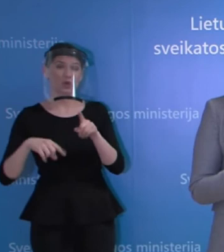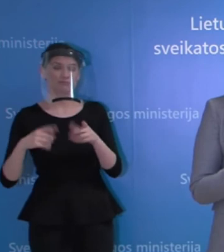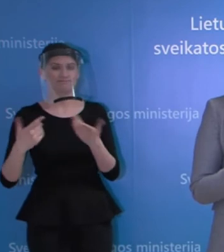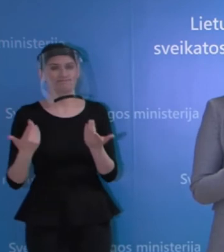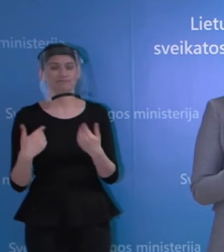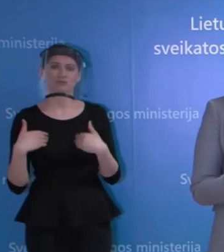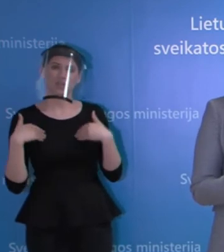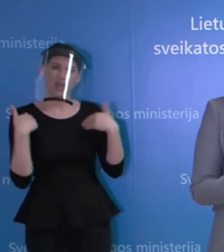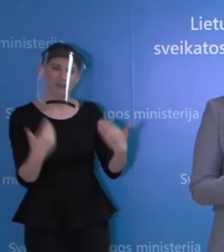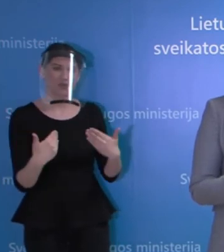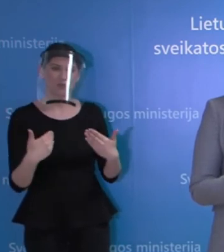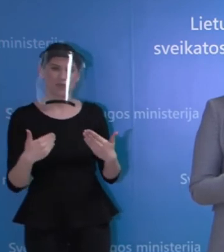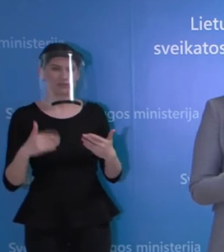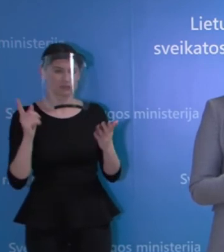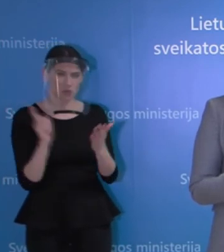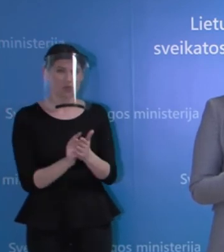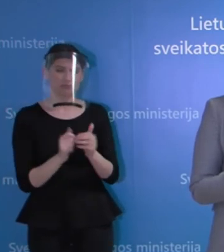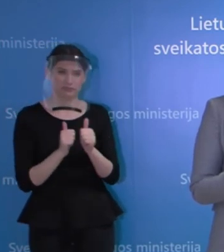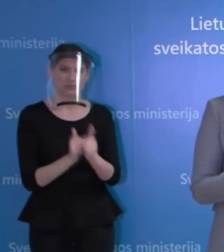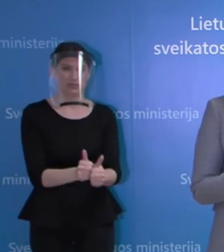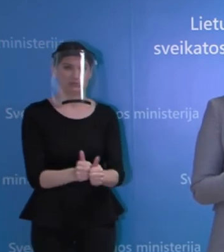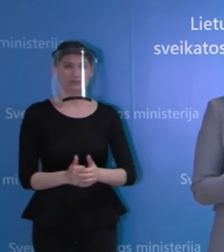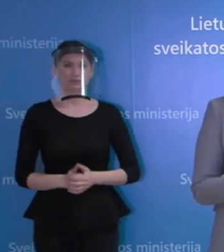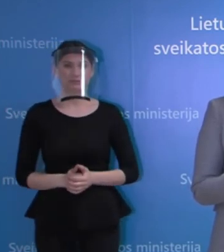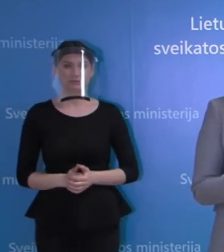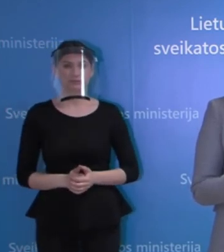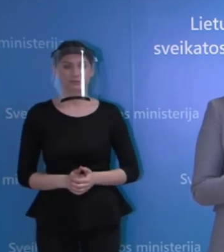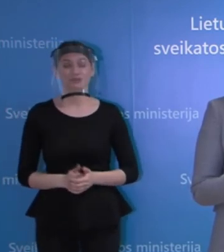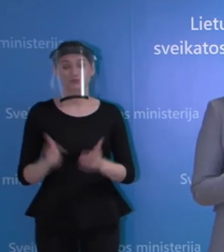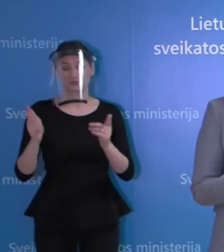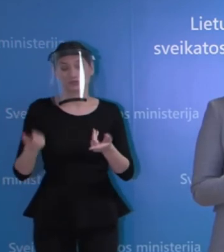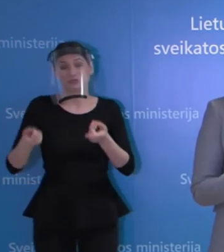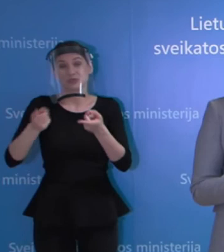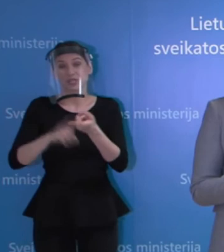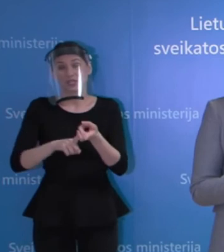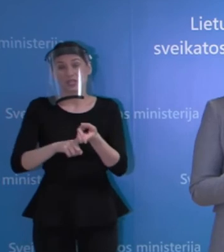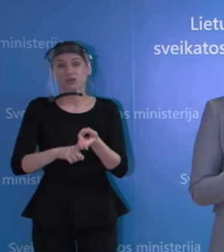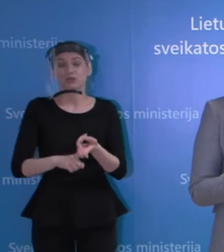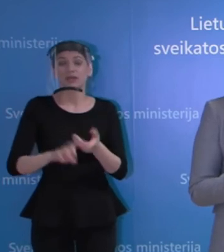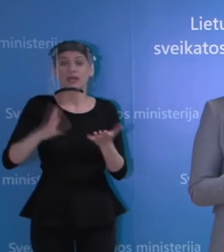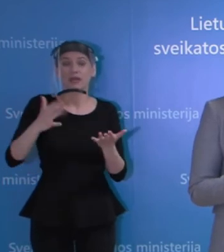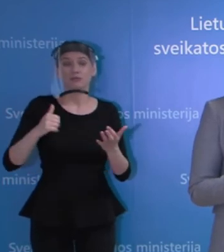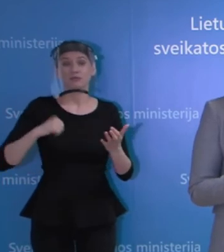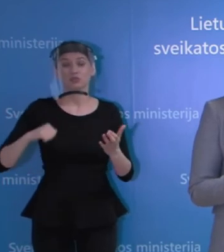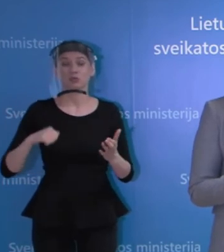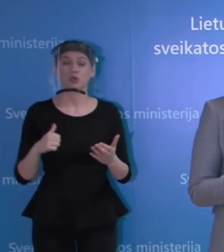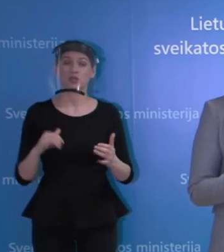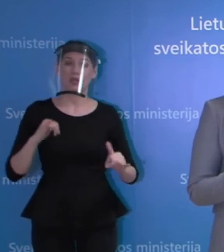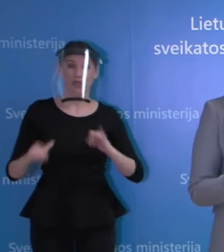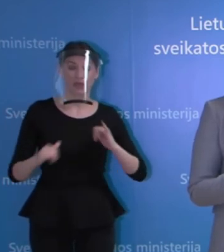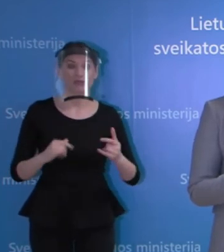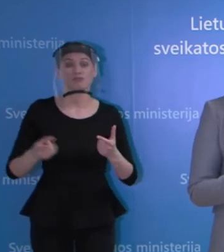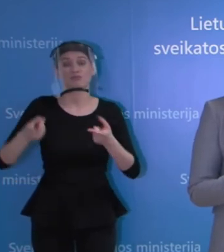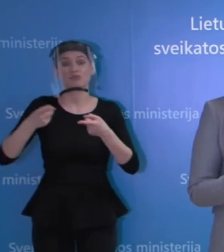būti atsakingiams. Ir nuo to iš tikrųjų absoličiai priklausys nuo menkiausių priemonių, kaip jų laikysimės, priklausys,